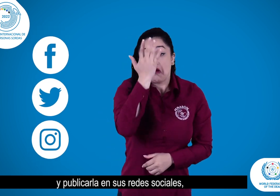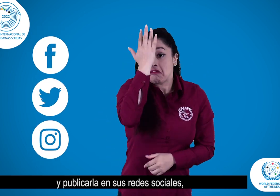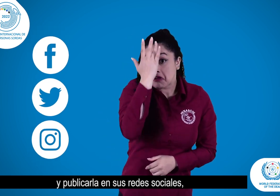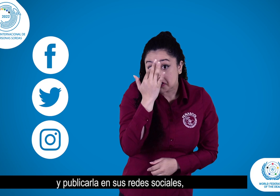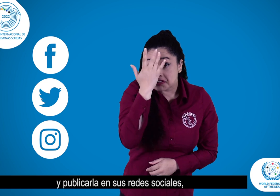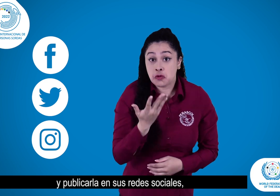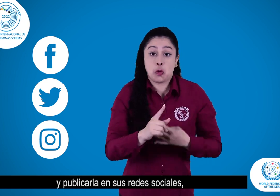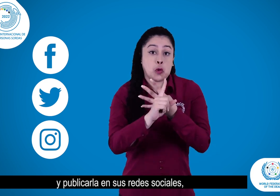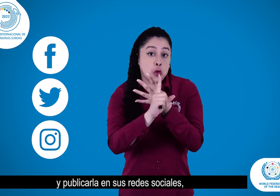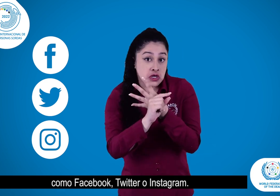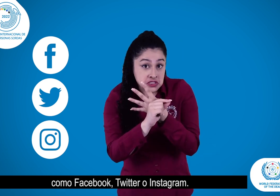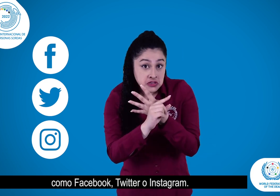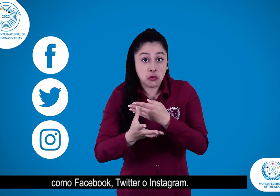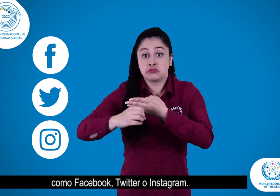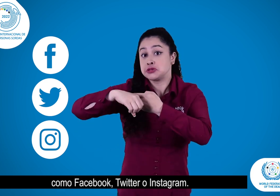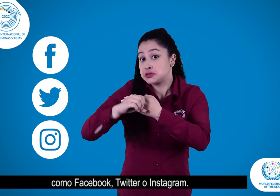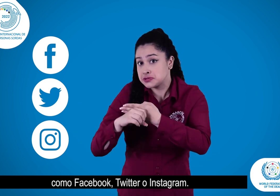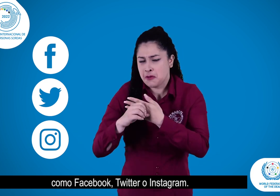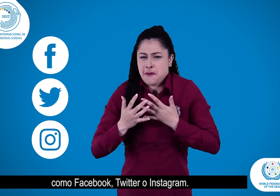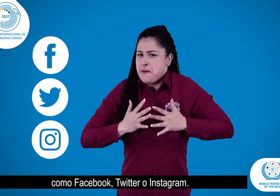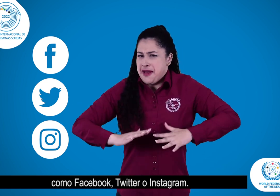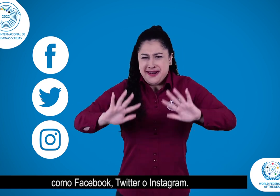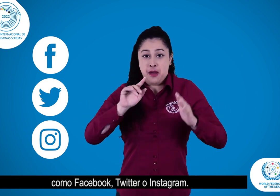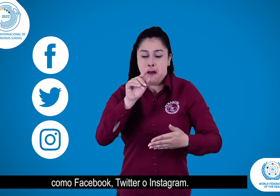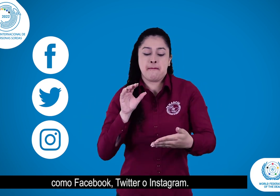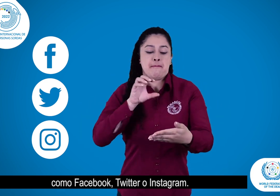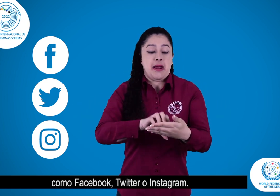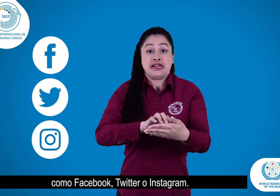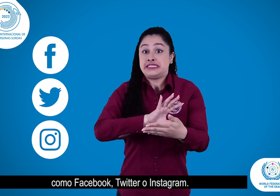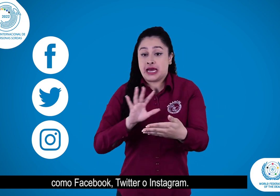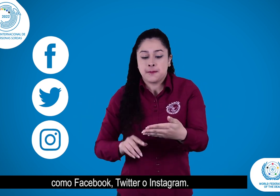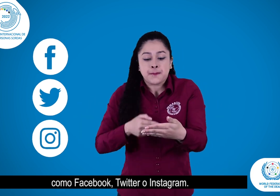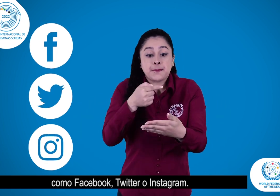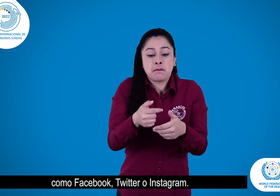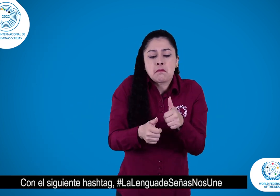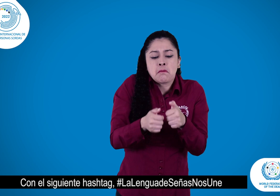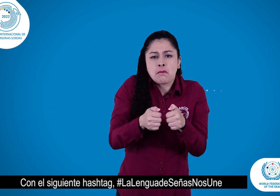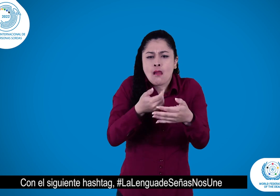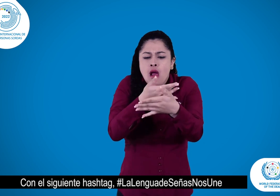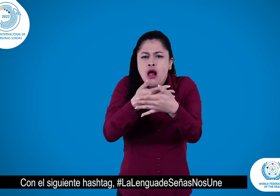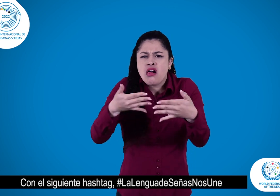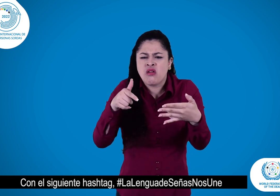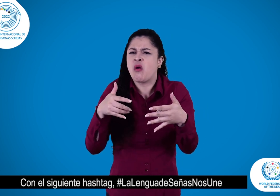sus redes sociales, como Facebook, Twitter o Instagram. Con el siguiente hashtag.